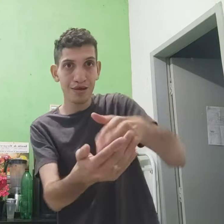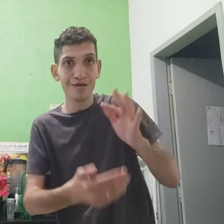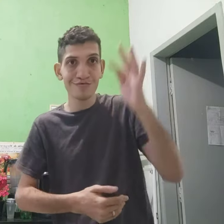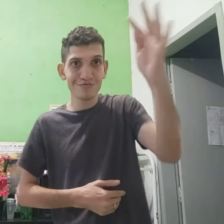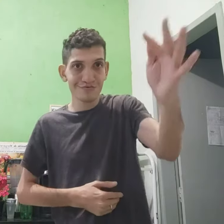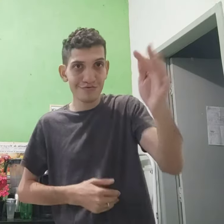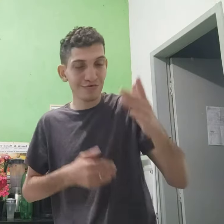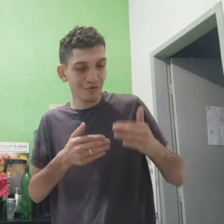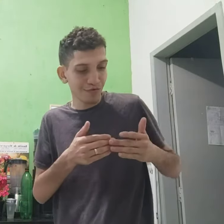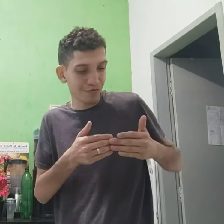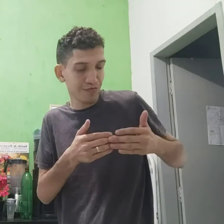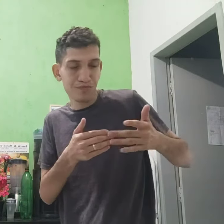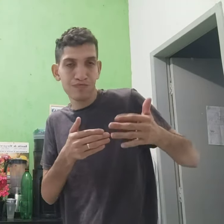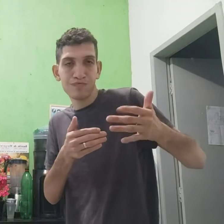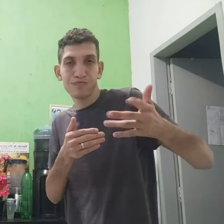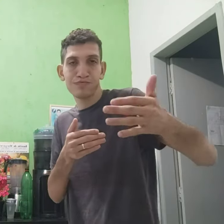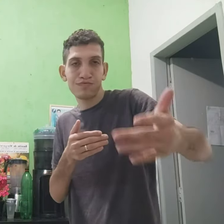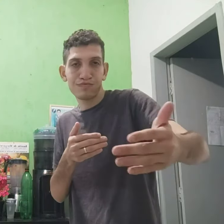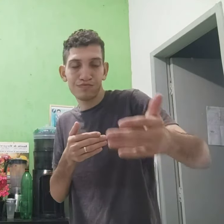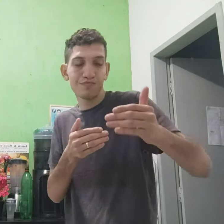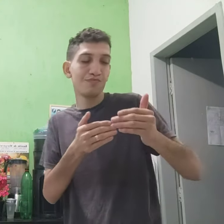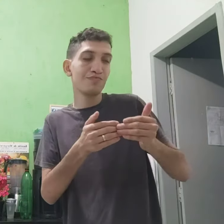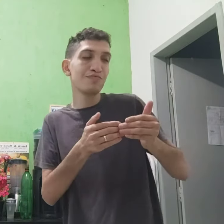até o futuro, pode ir para frente.